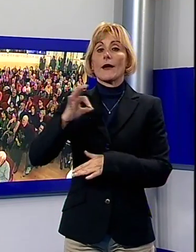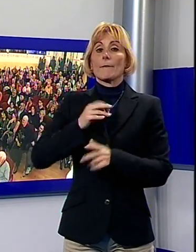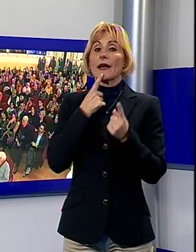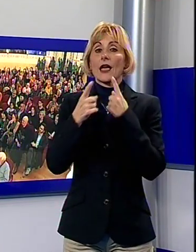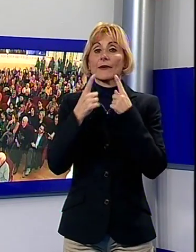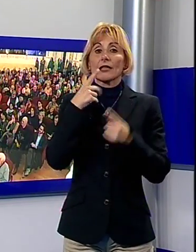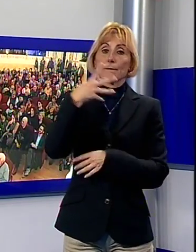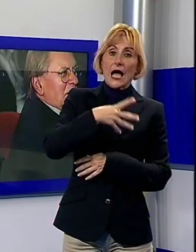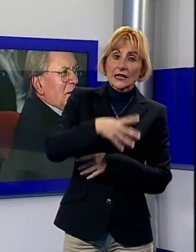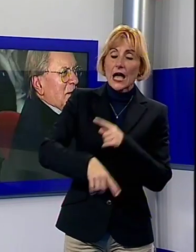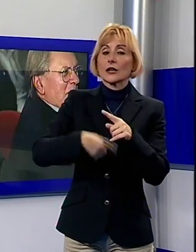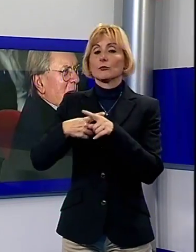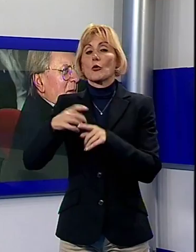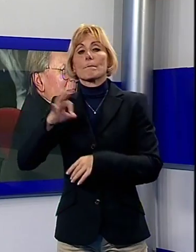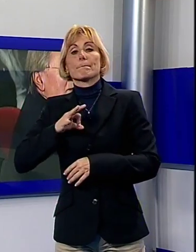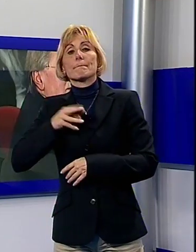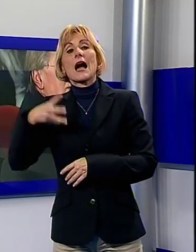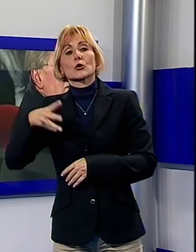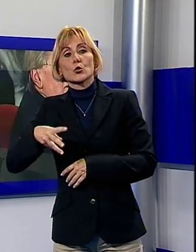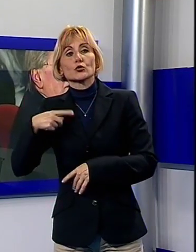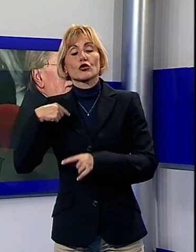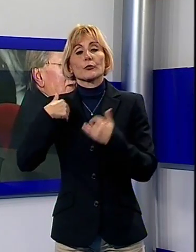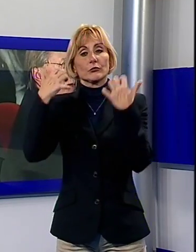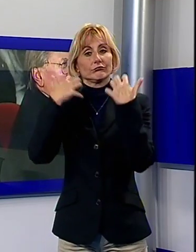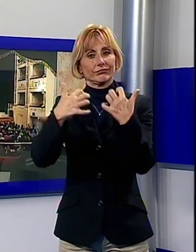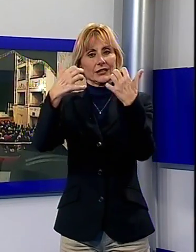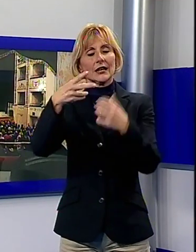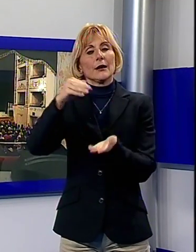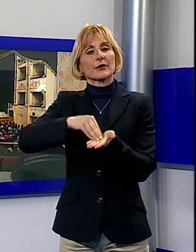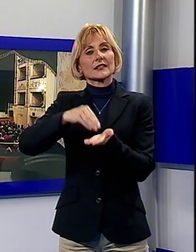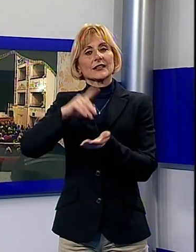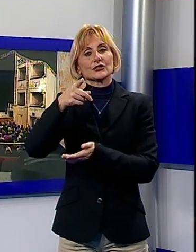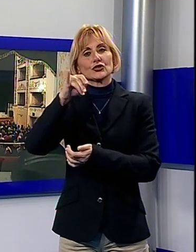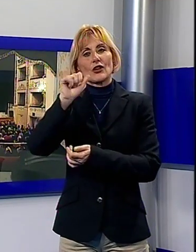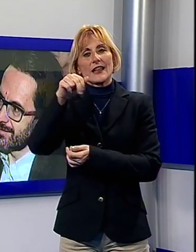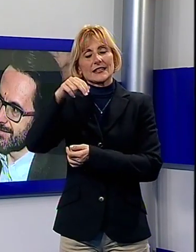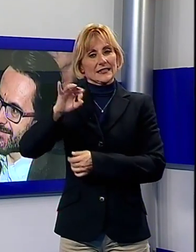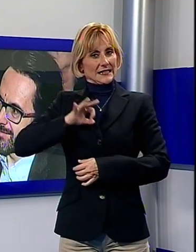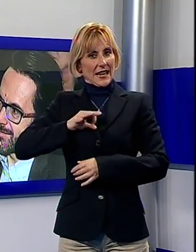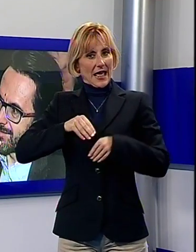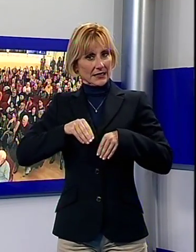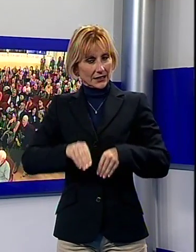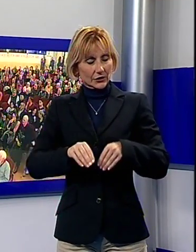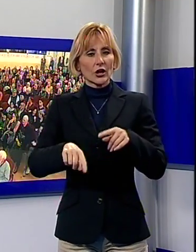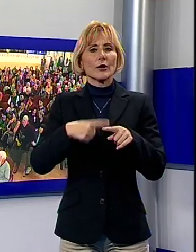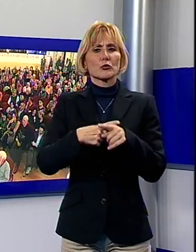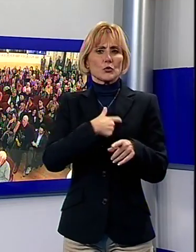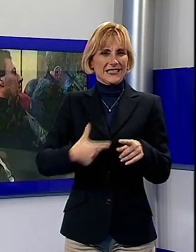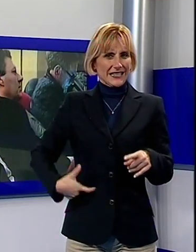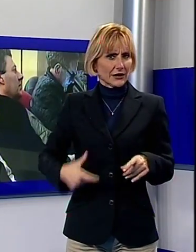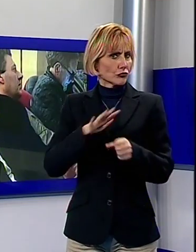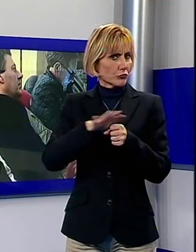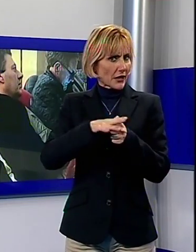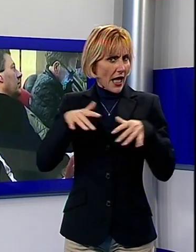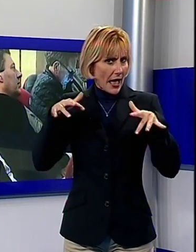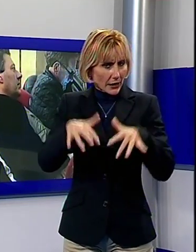senatore Andrea Marcucci. In platea anche la senatrice Stefania Giannini, oltre a tantissimi sindaci e amministratori della Valle del Serchio,